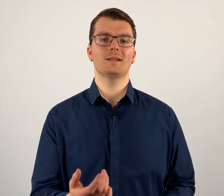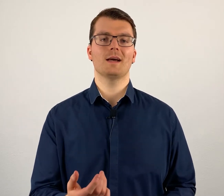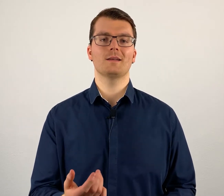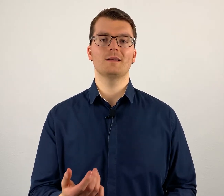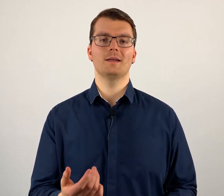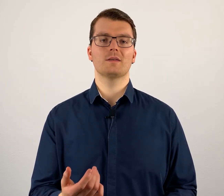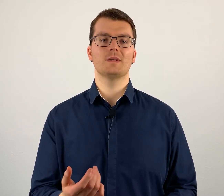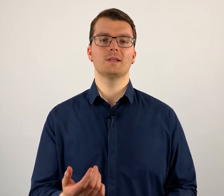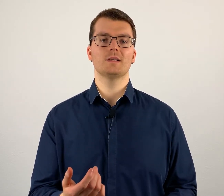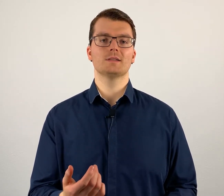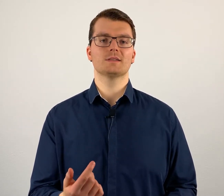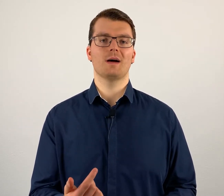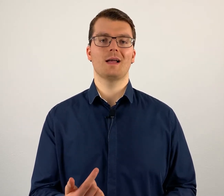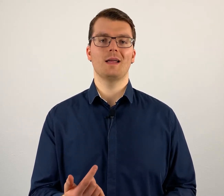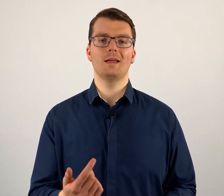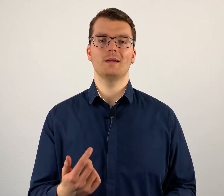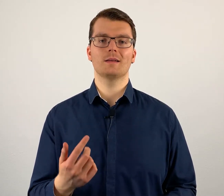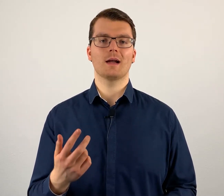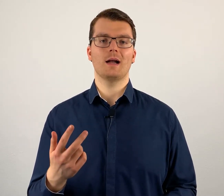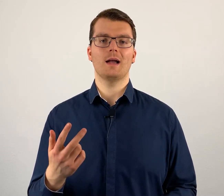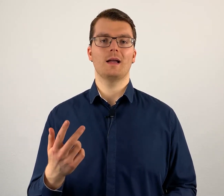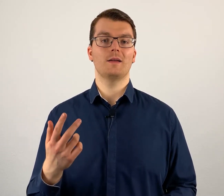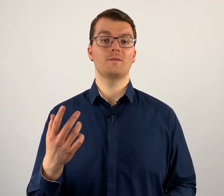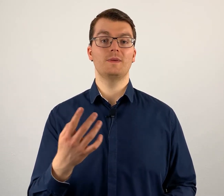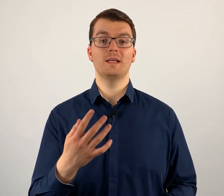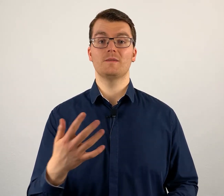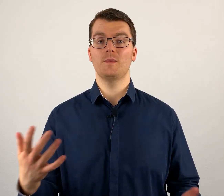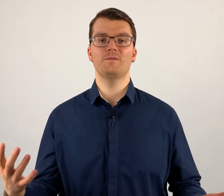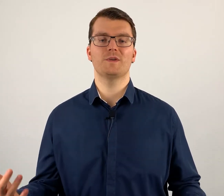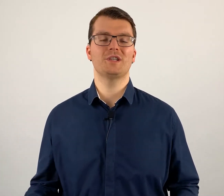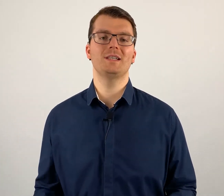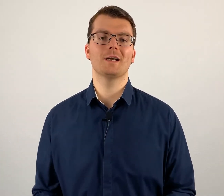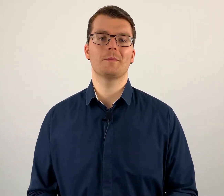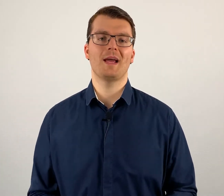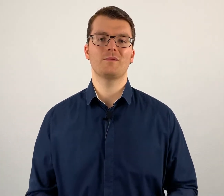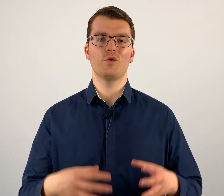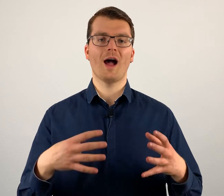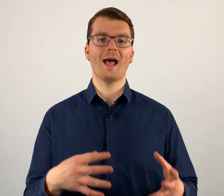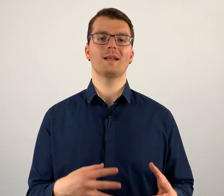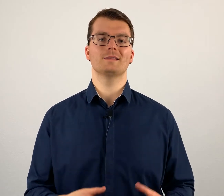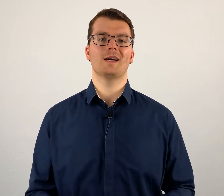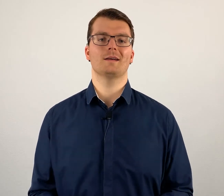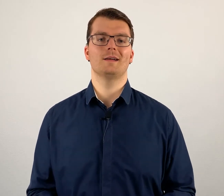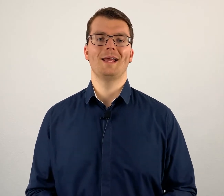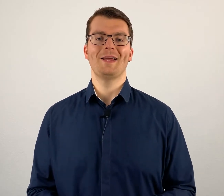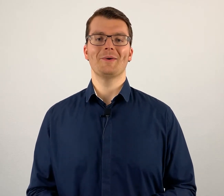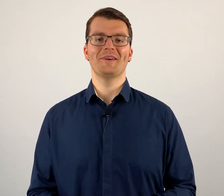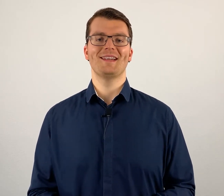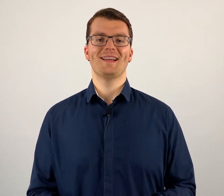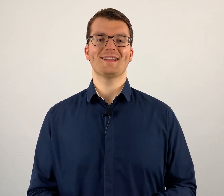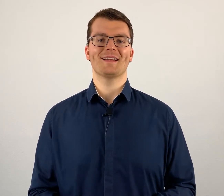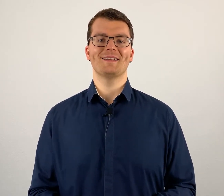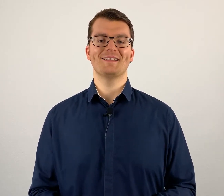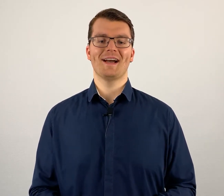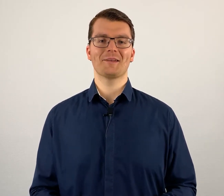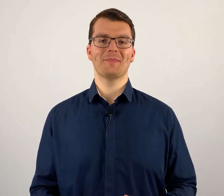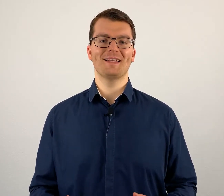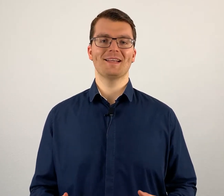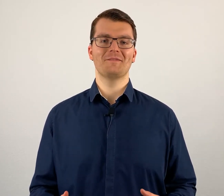dann irgendwie zwei, drei, vier, fünf verschiedene Gebärden für eine Sache. Und dann hat man irgendwie